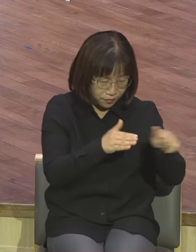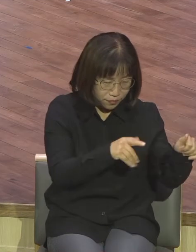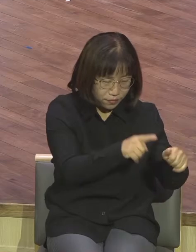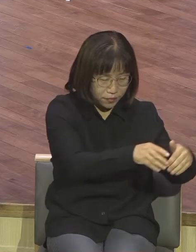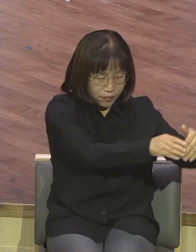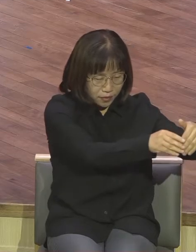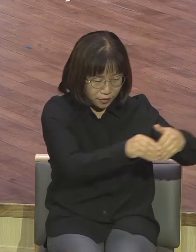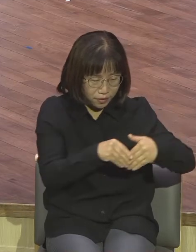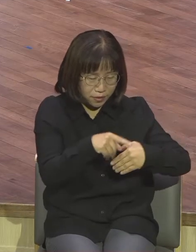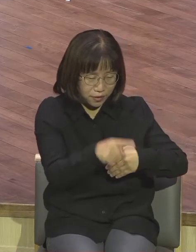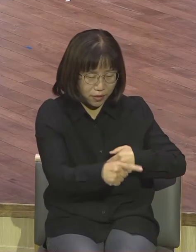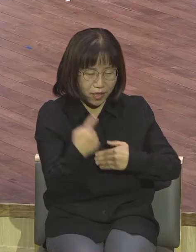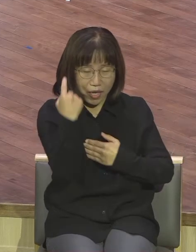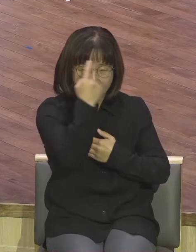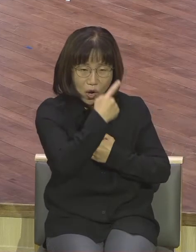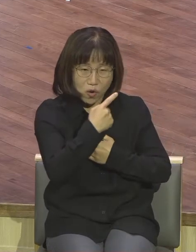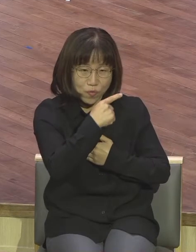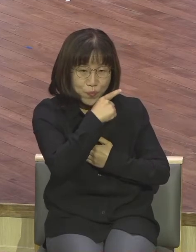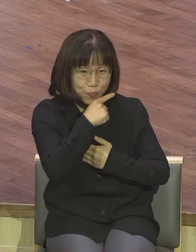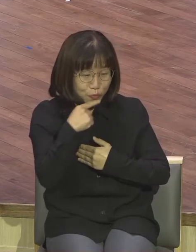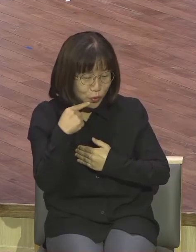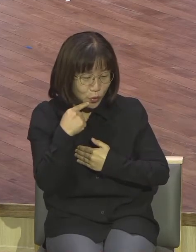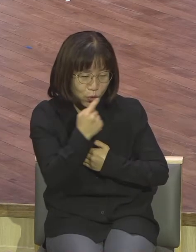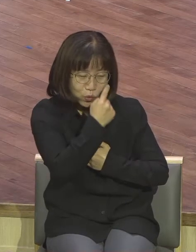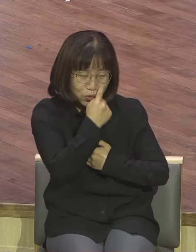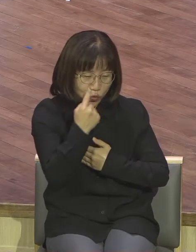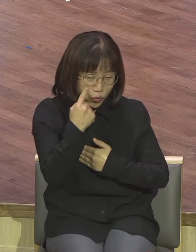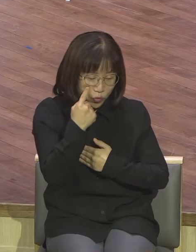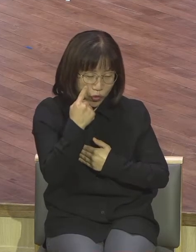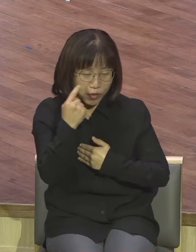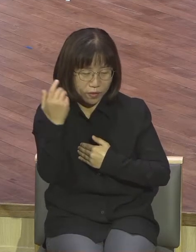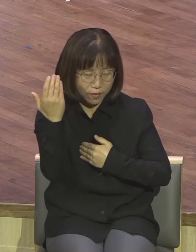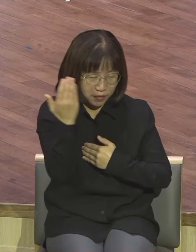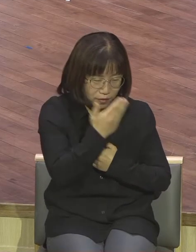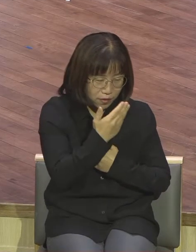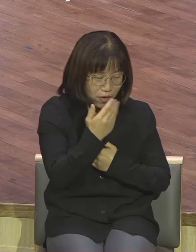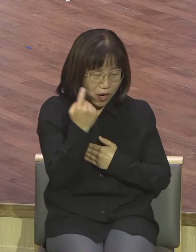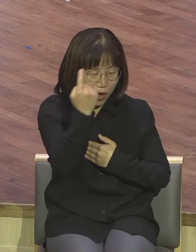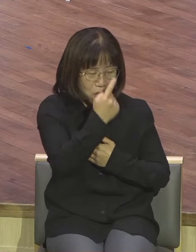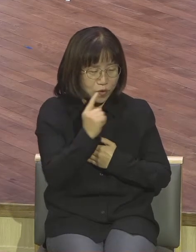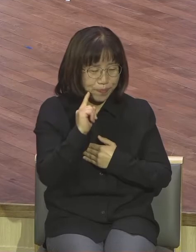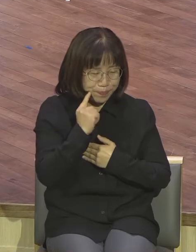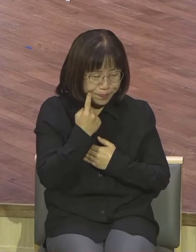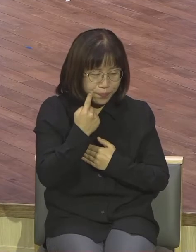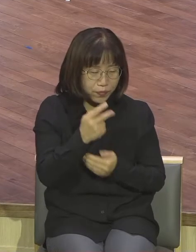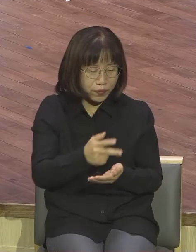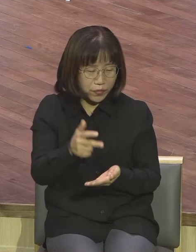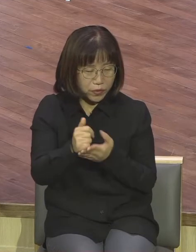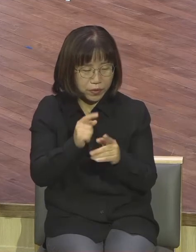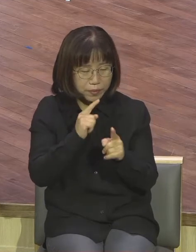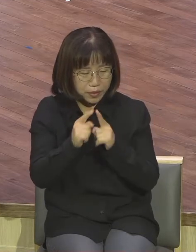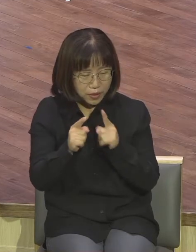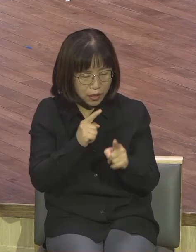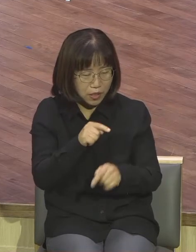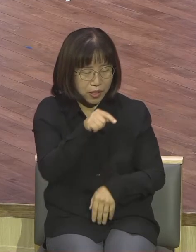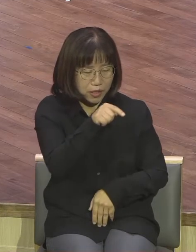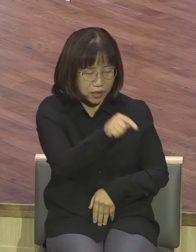그의 빛이 붉고 눈이 빼어나고 얼굴이 아름답더라 요가께서 이러시되